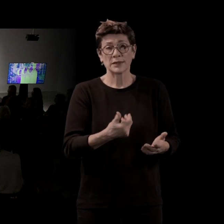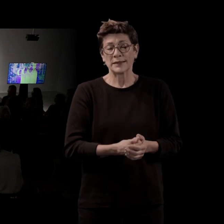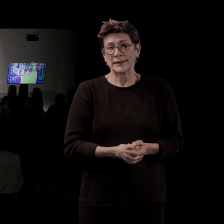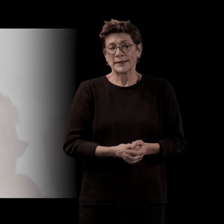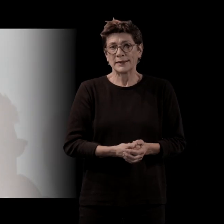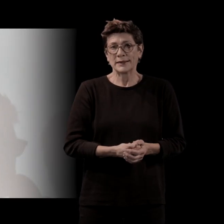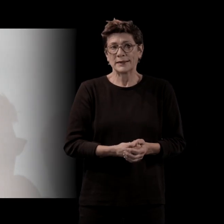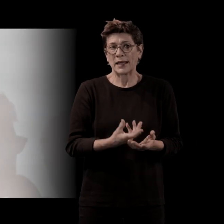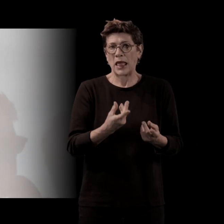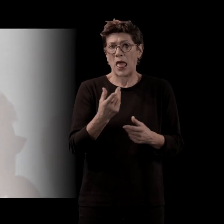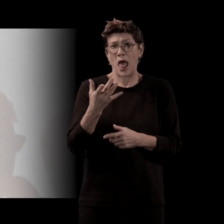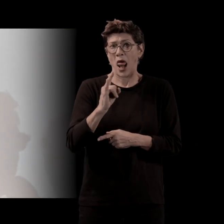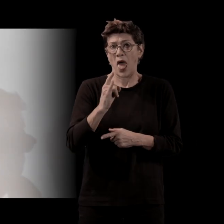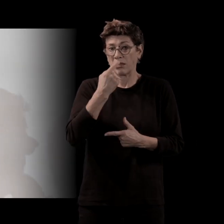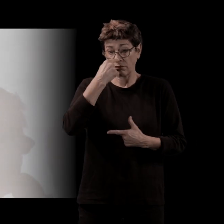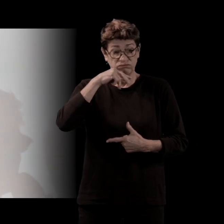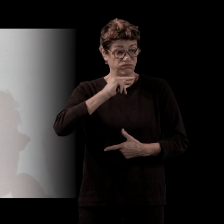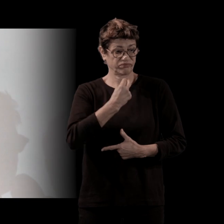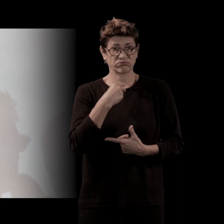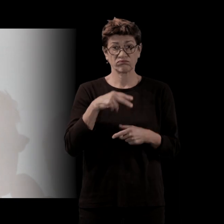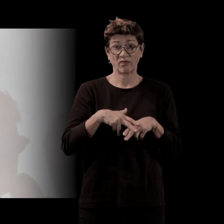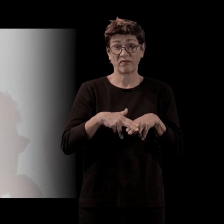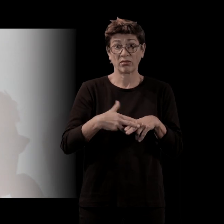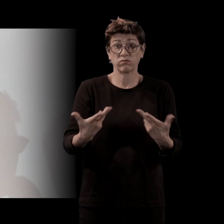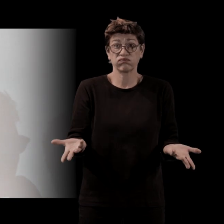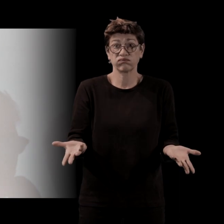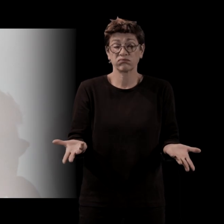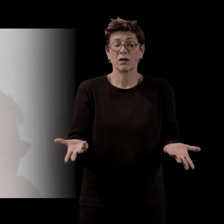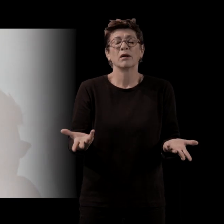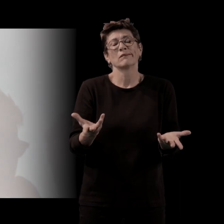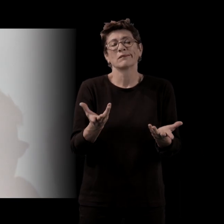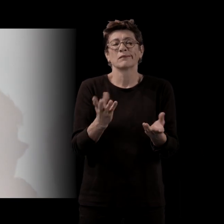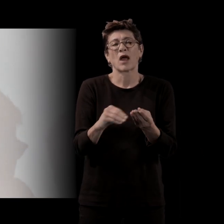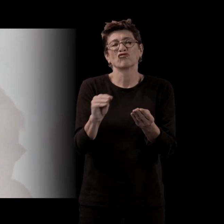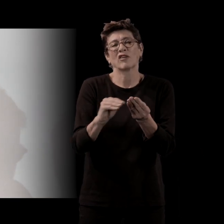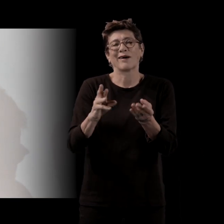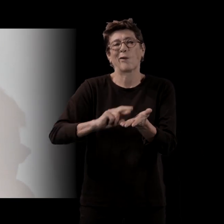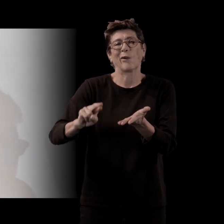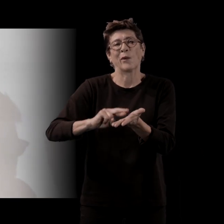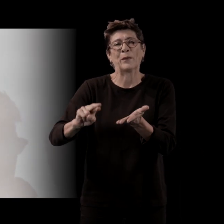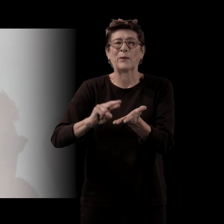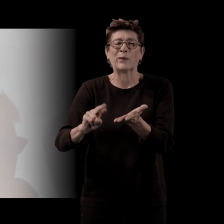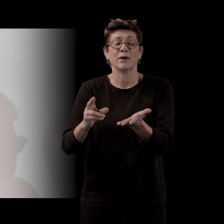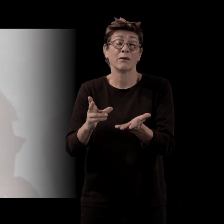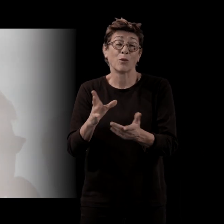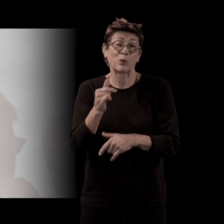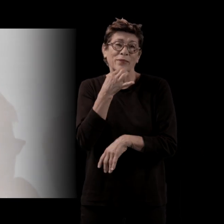Elle a un sentiment de vide, oui. Allez, si on vraiment caricaturait le roman et qu lui faisait du mal, on dirait qu'elle est